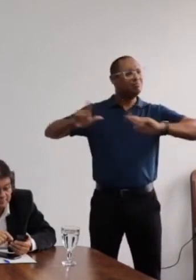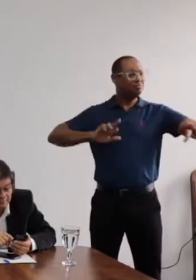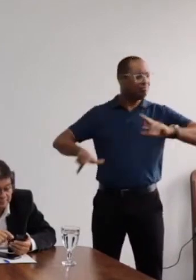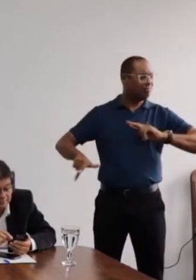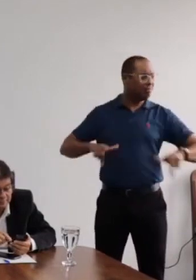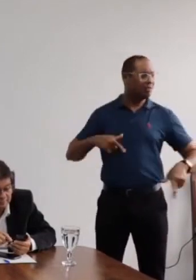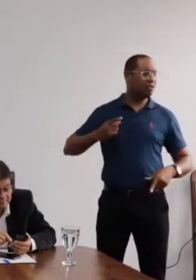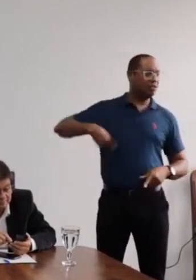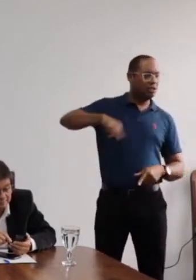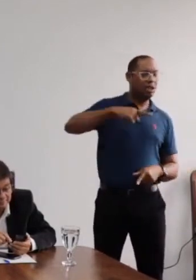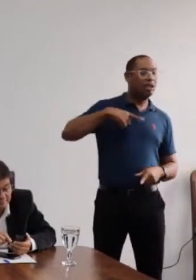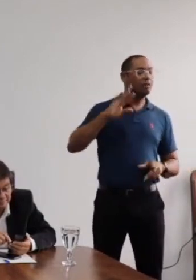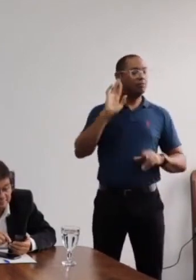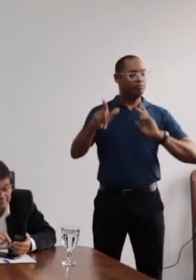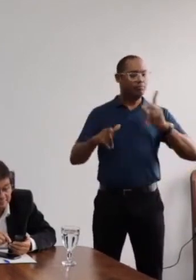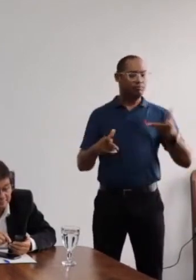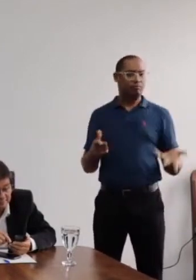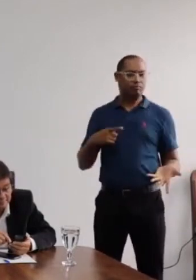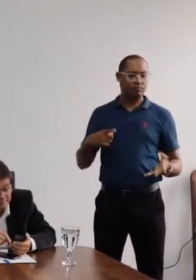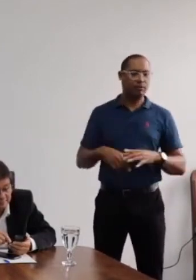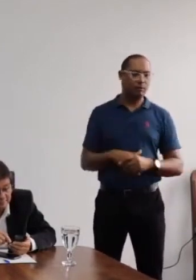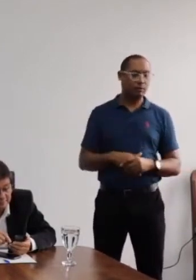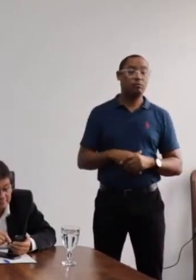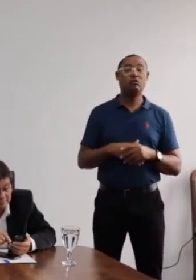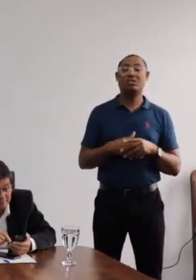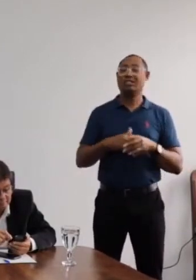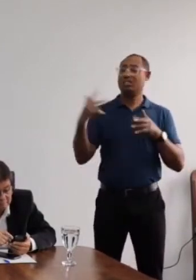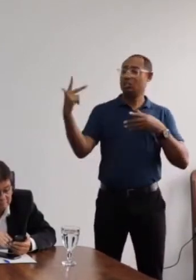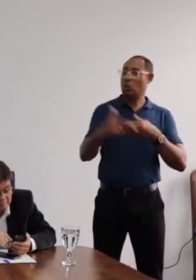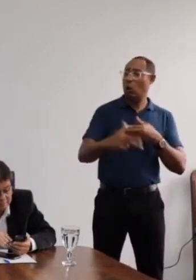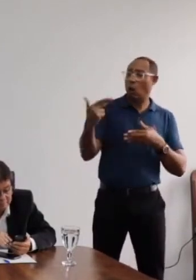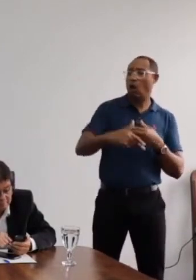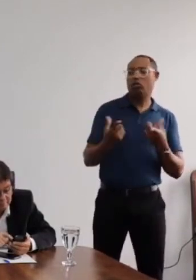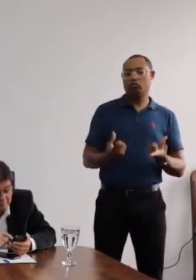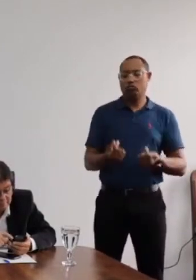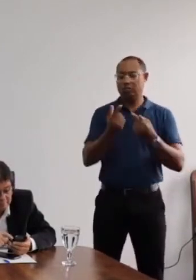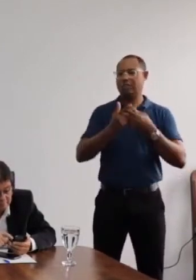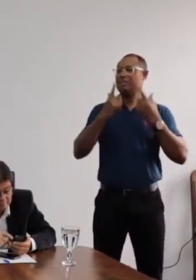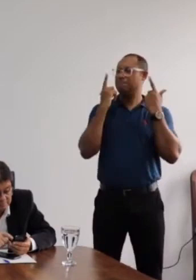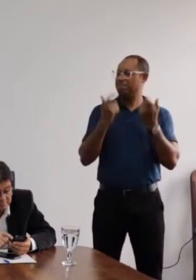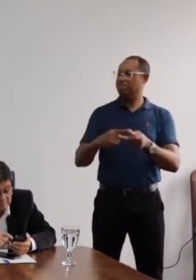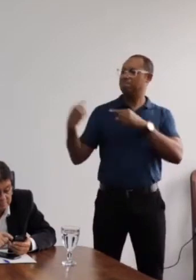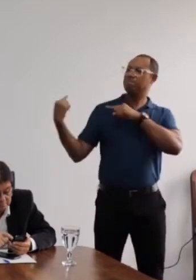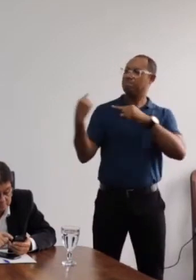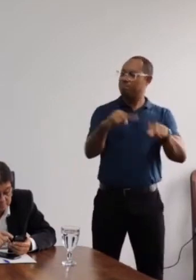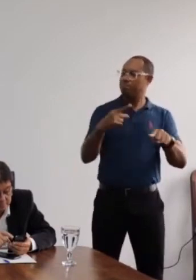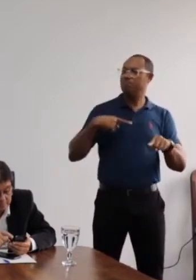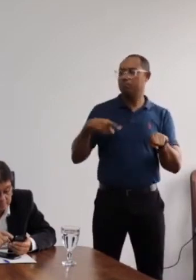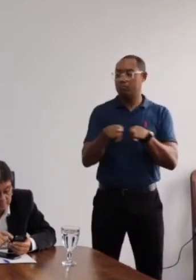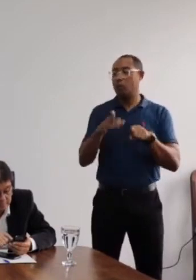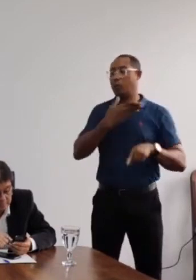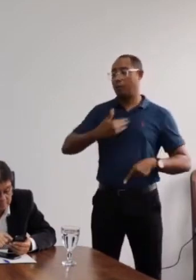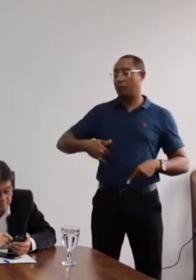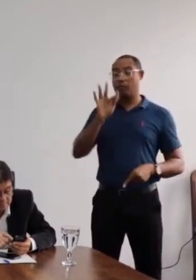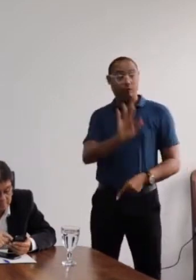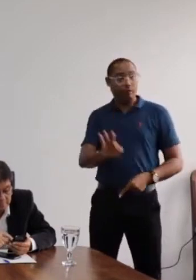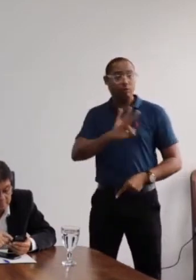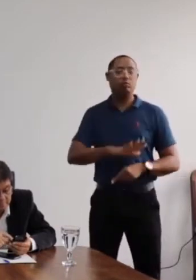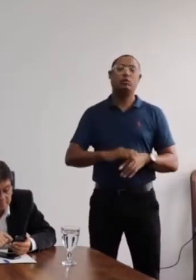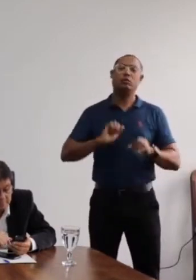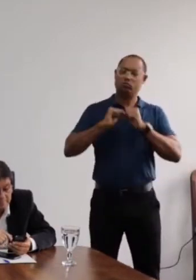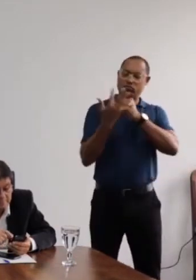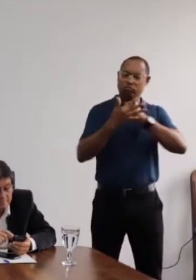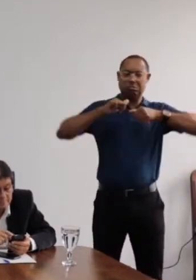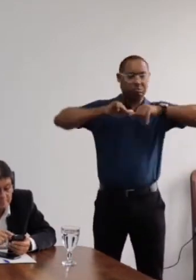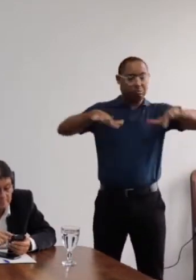aquilo que passamos, de cortes orçamentários, de violências implementadas pelo governo federal, de uma pandemia